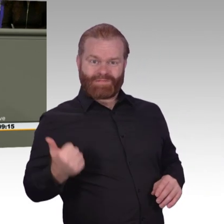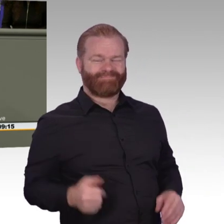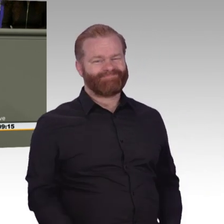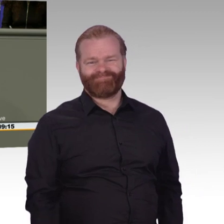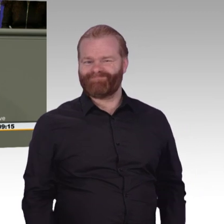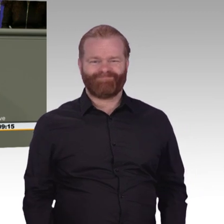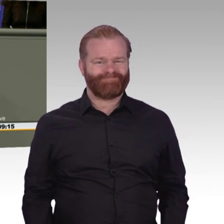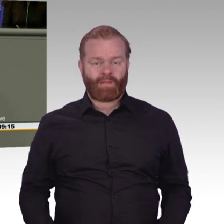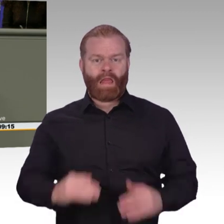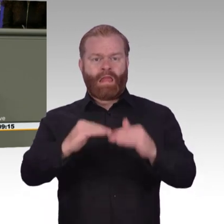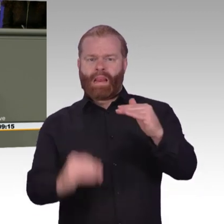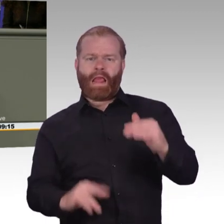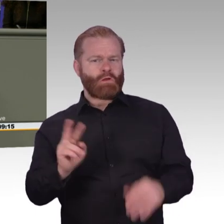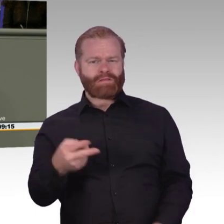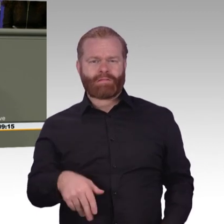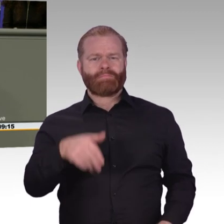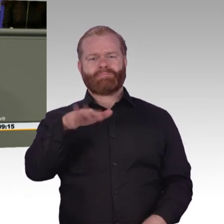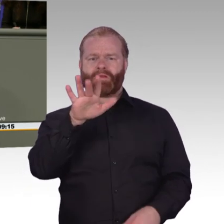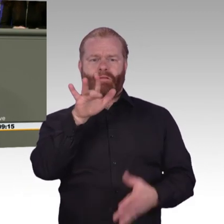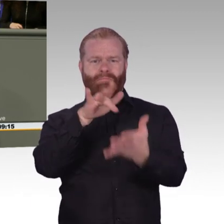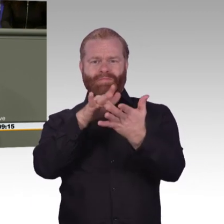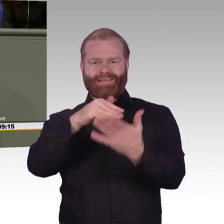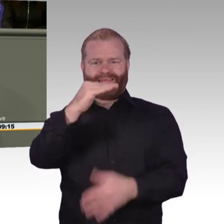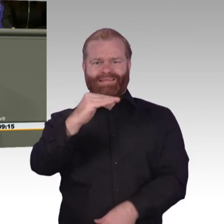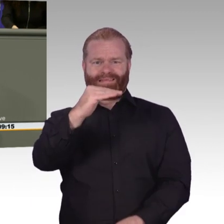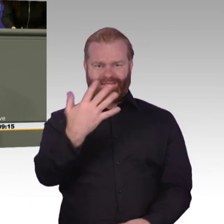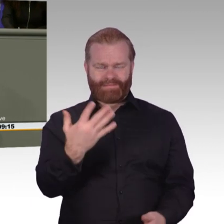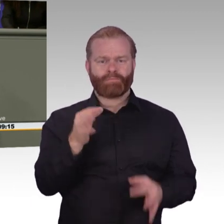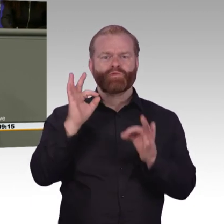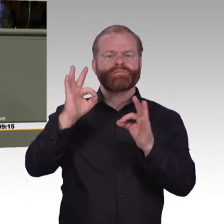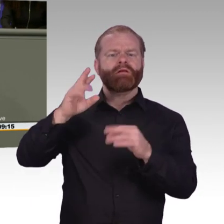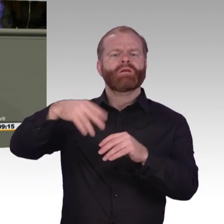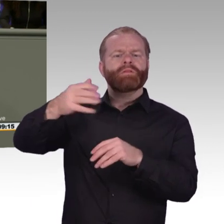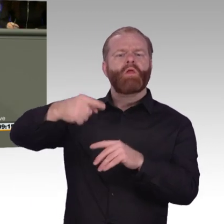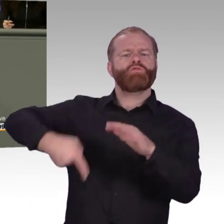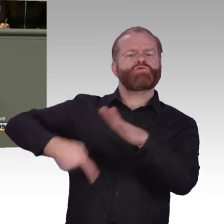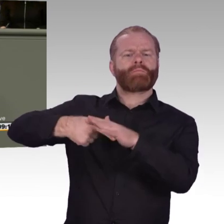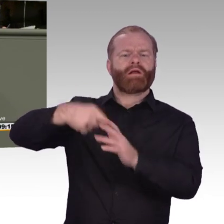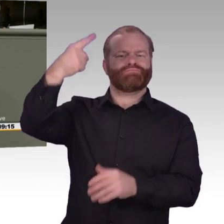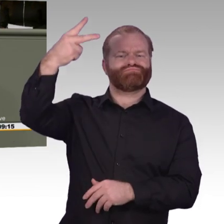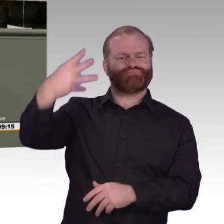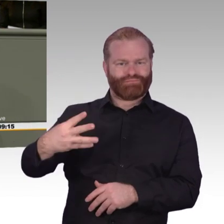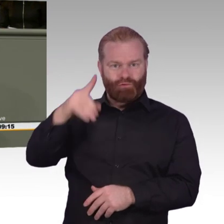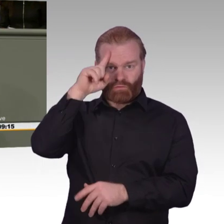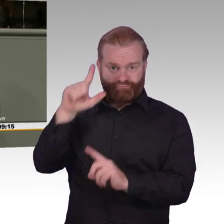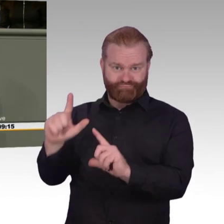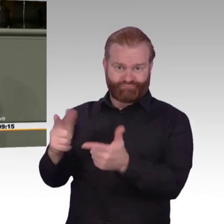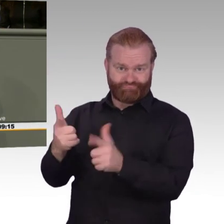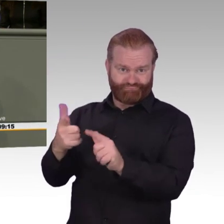Umsetzungsstrategie, Digitalisierung gestalten, hat die Bundesregierung konkret auf fünf Handlungsfeldern zusammengefasst, was jetzt und in den